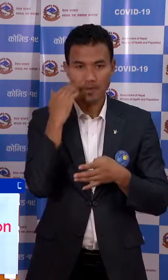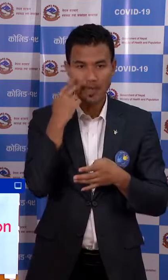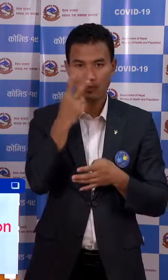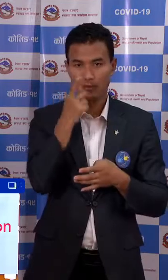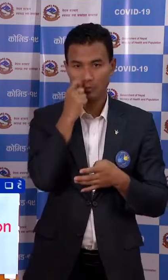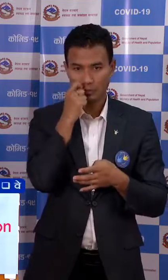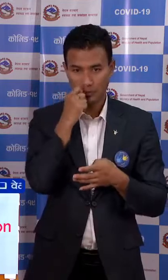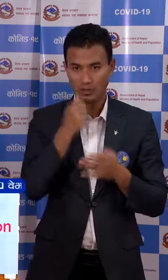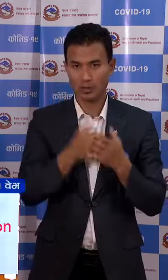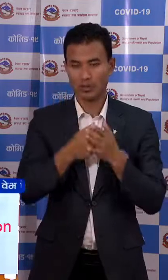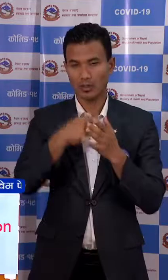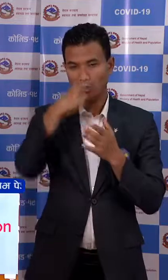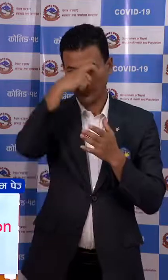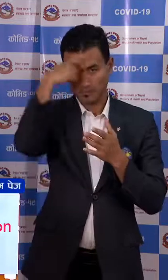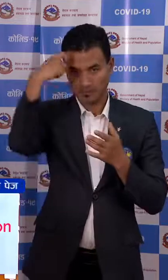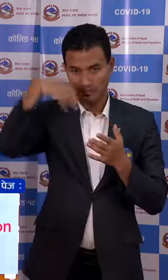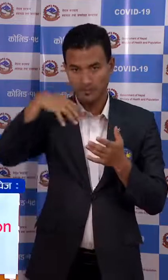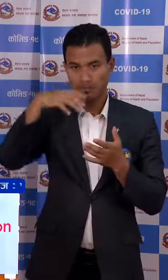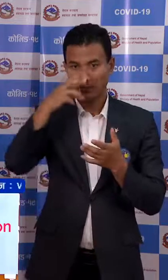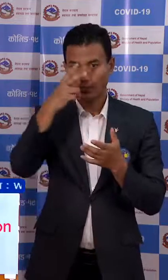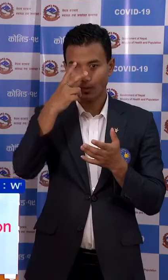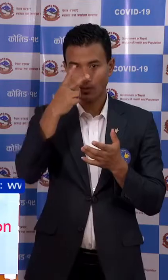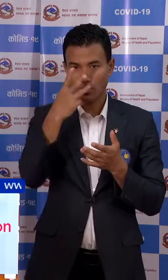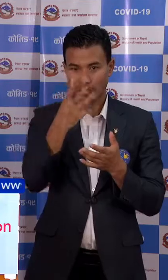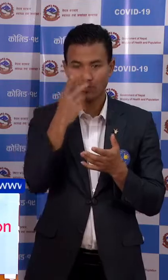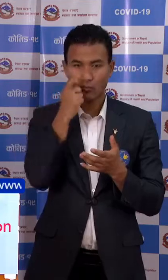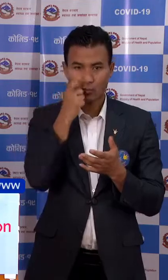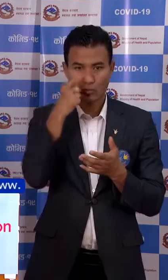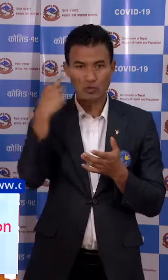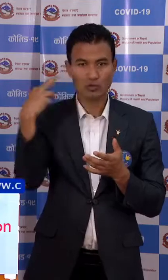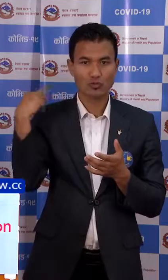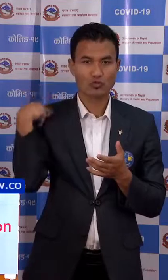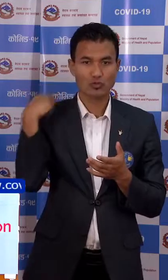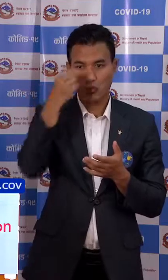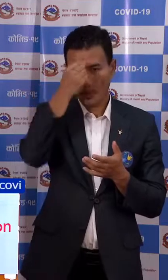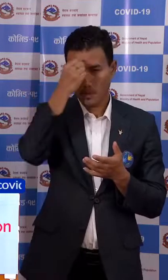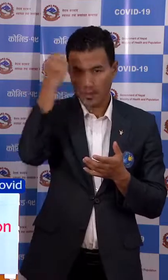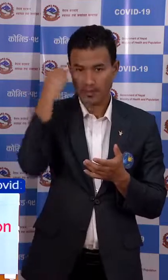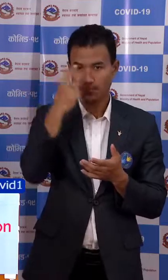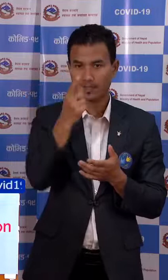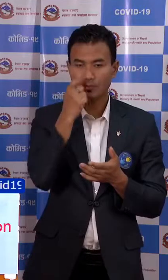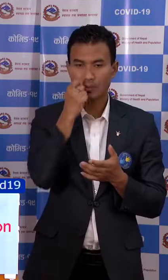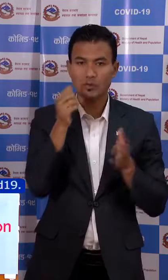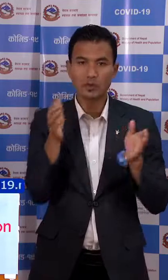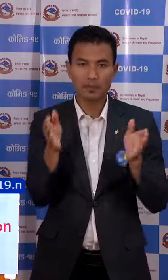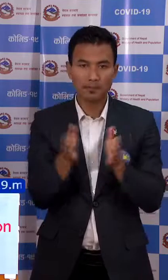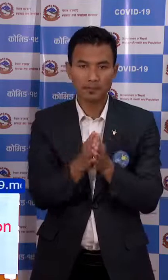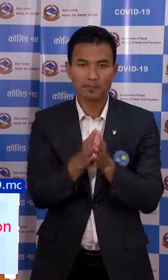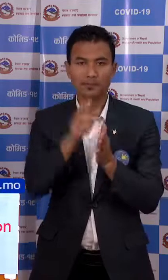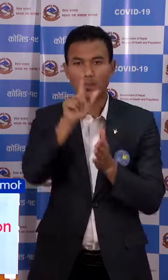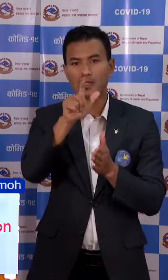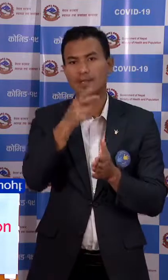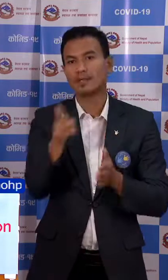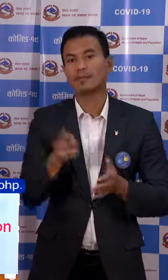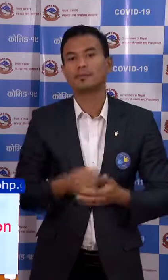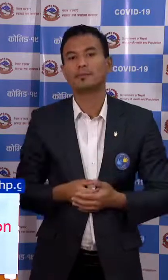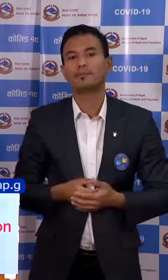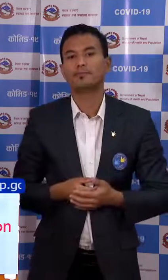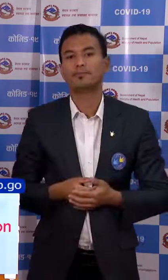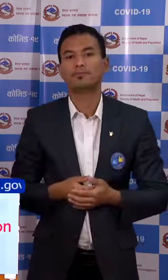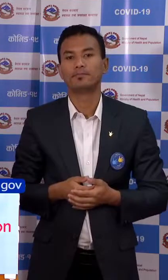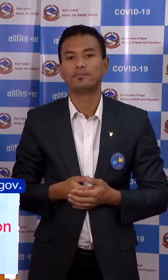2 पूरूष बाके का 3 पूरूष रुकुम पस्चिम को 1 पूरूष गरी जम्मा 7 जना